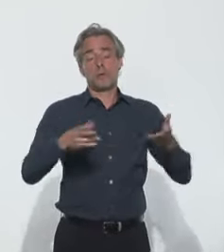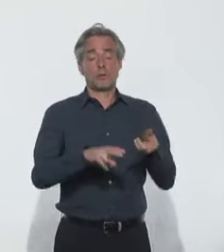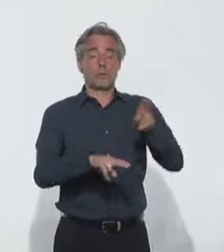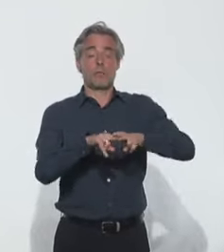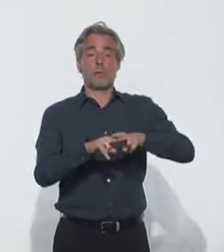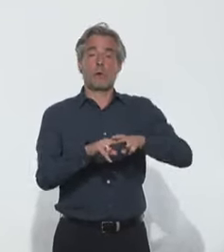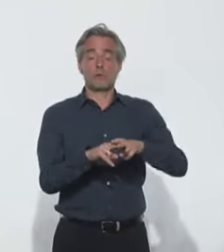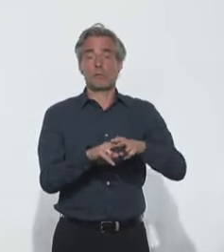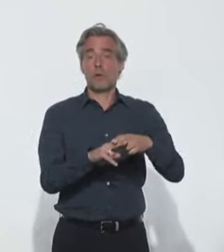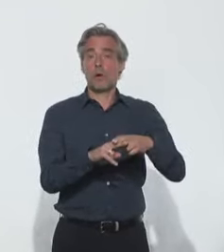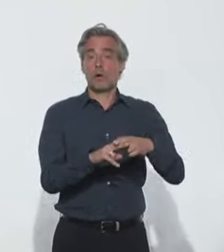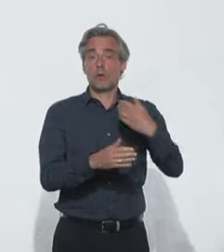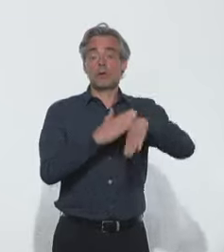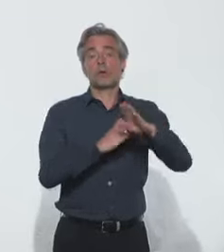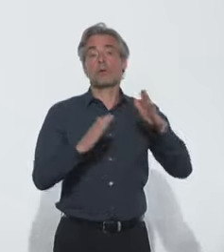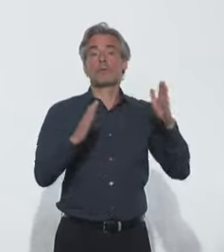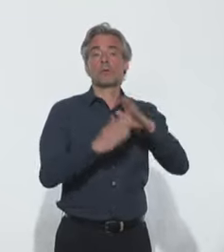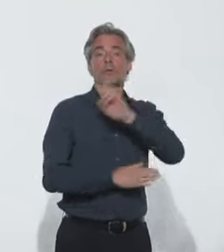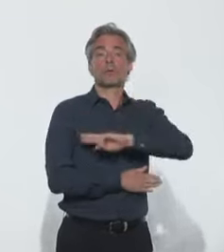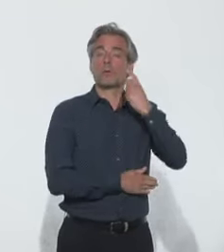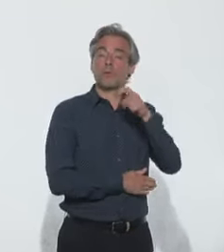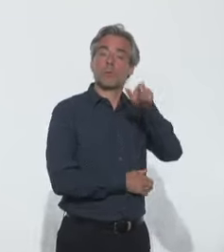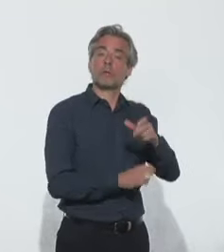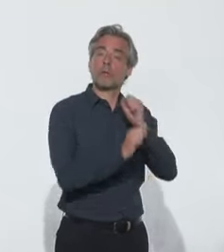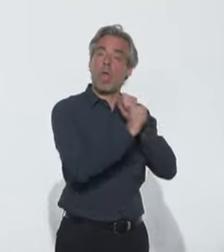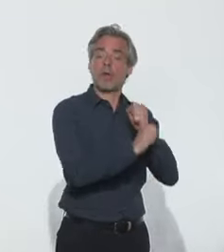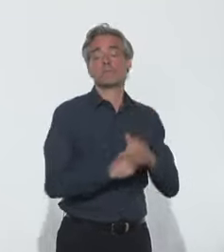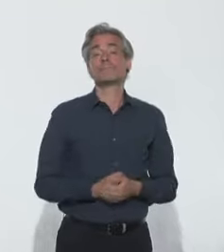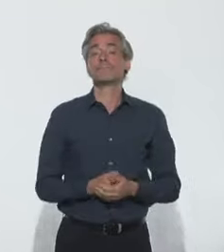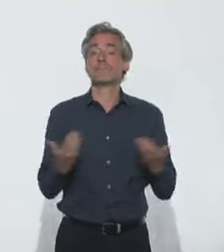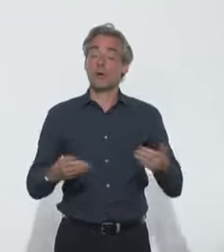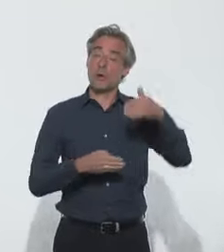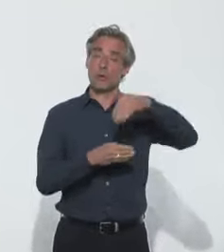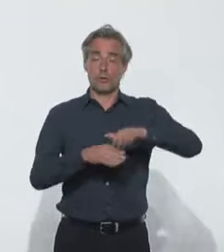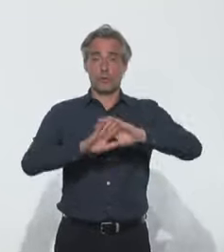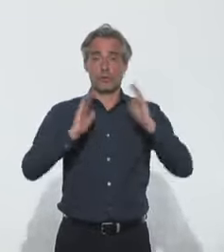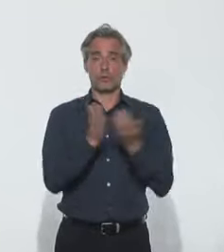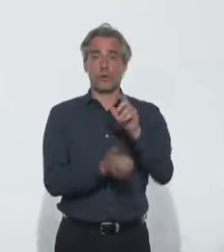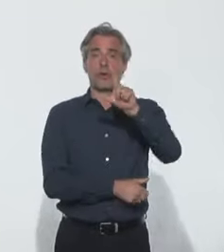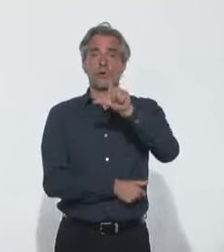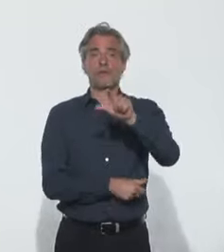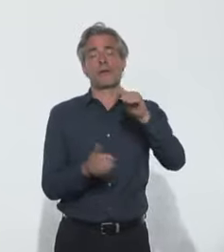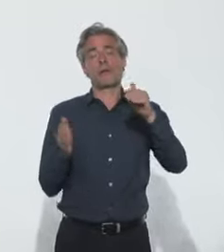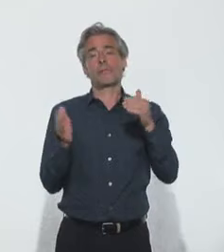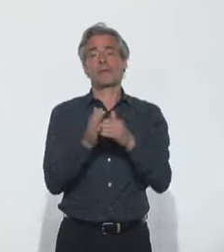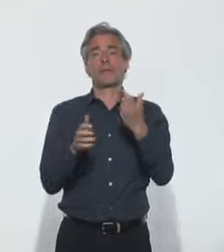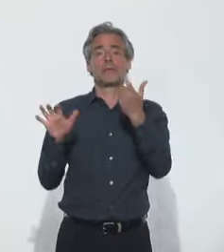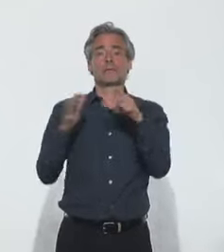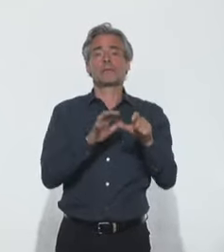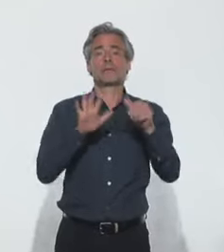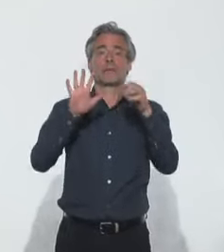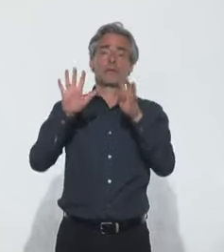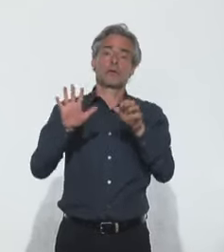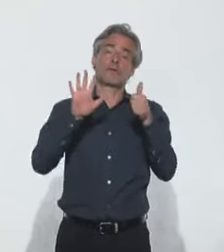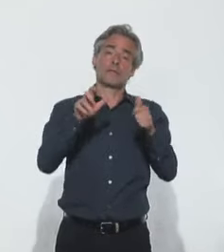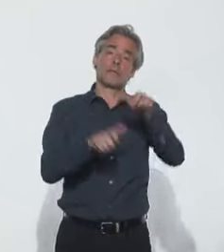décès est observé en EHPAD. Nous avons donc, ce soir, à déplorer 20 796 décès